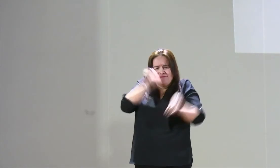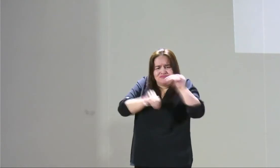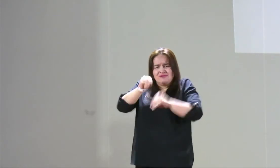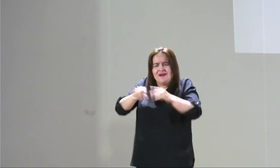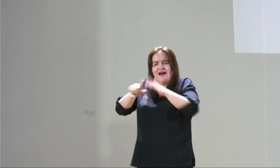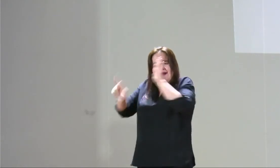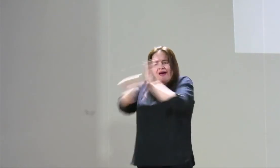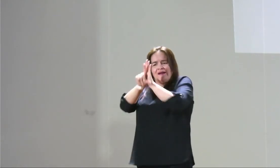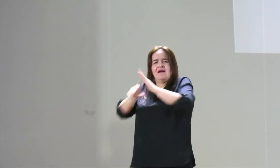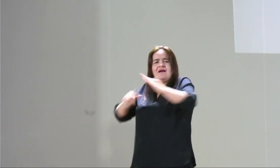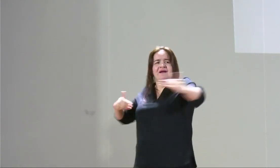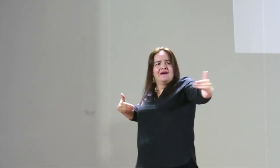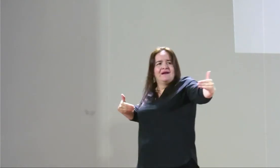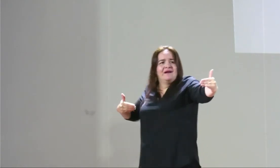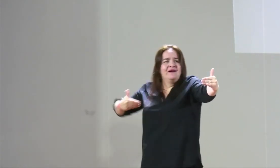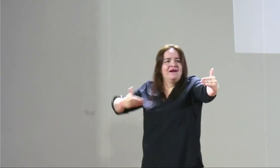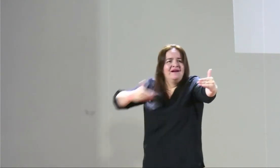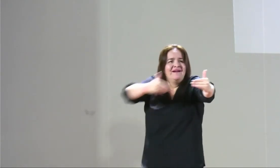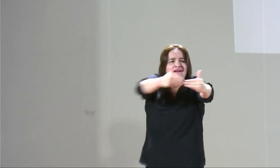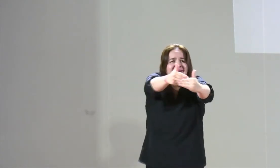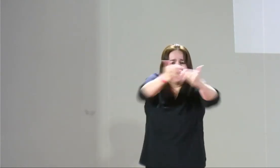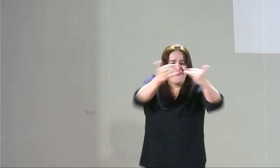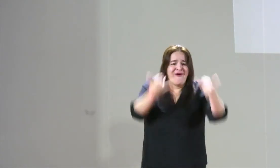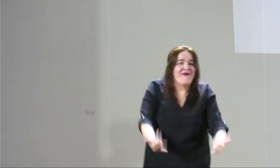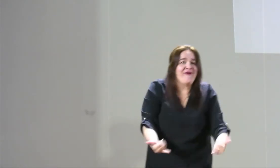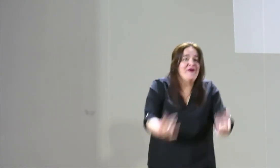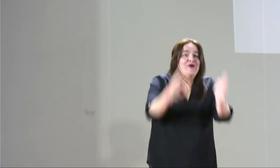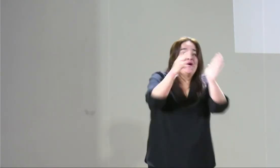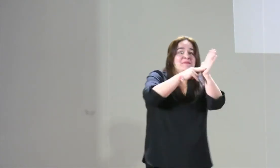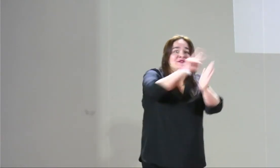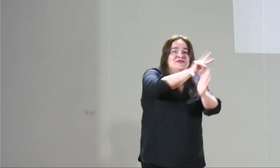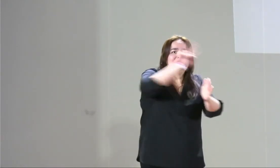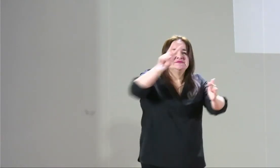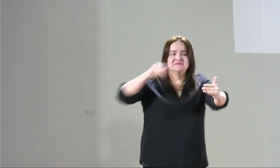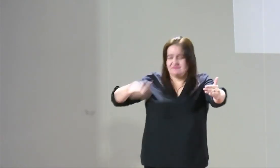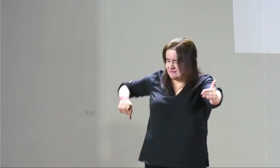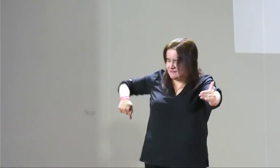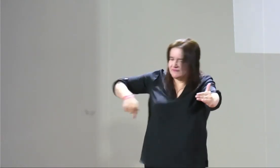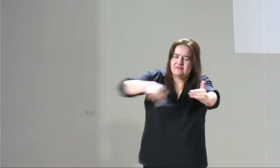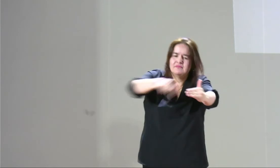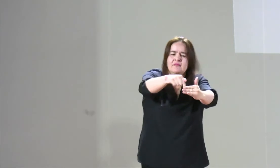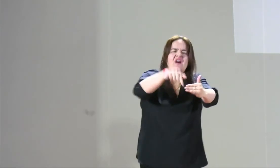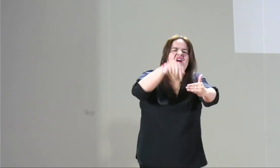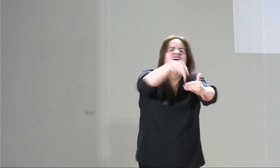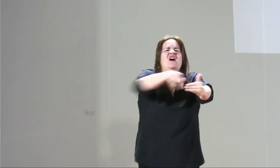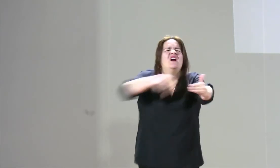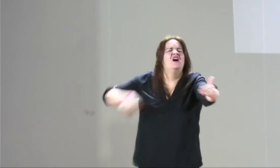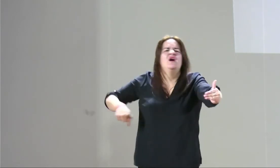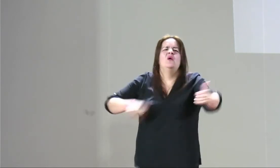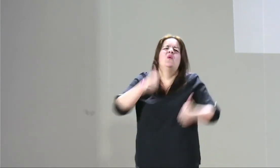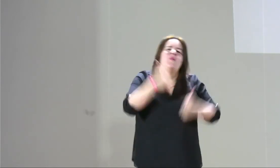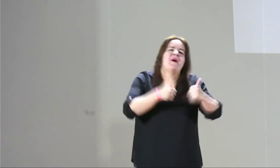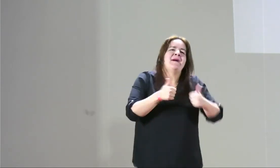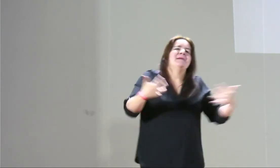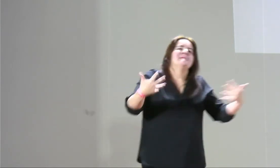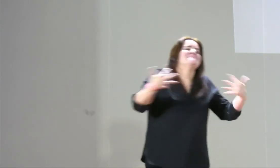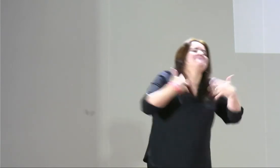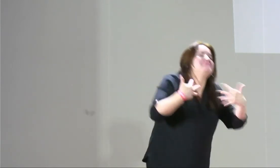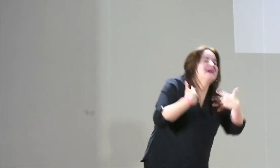que está allí, que está en vigencia desde el 2008, que ya se tiene, ¿qué ha pasado desde el 2008 al 2022? ¿Este tiempo qué ha